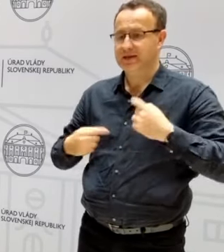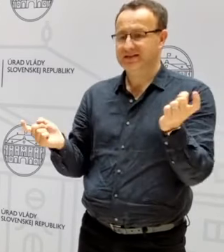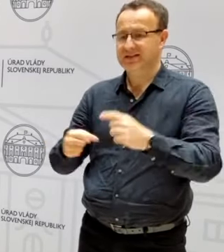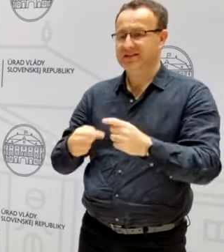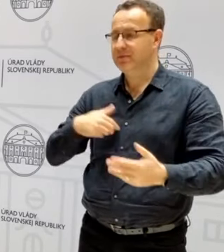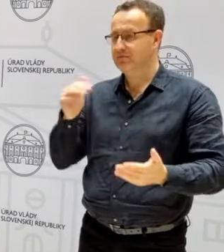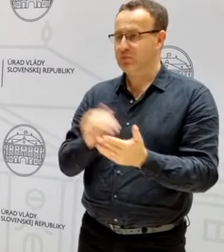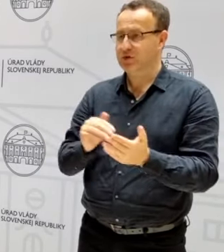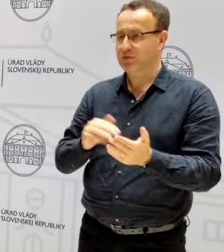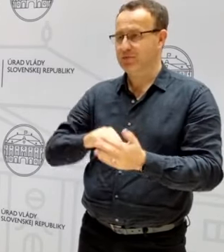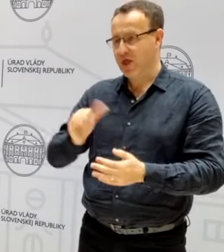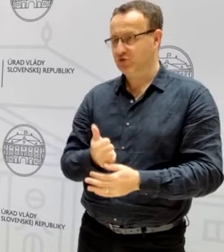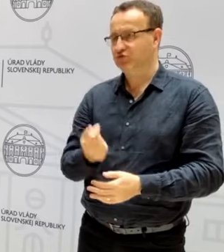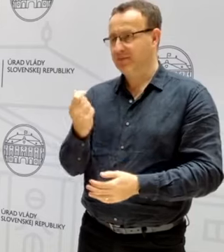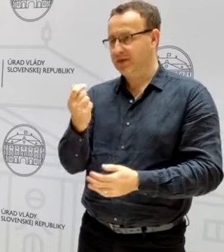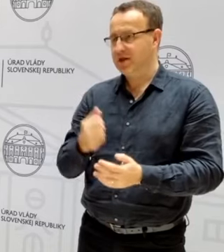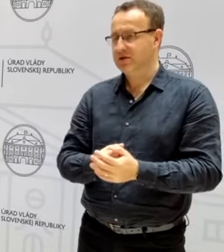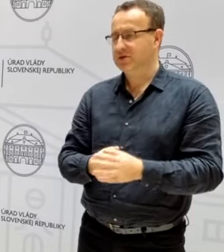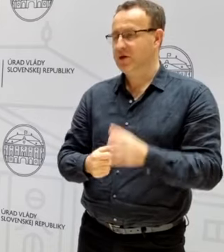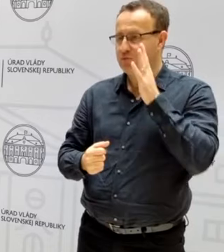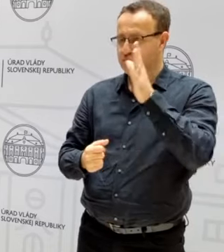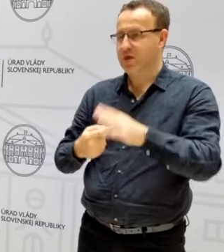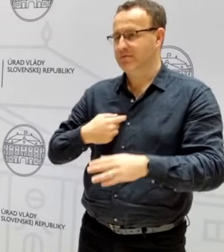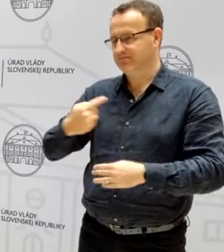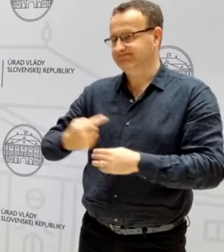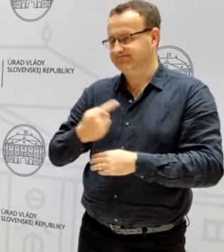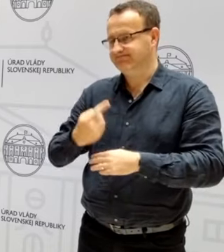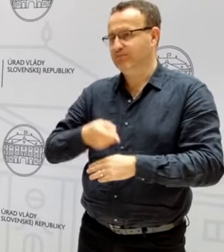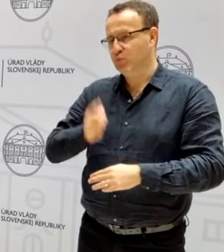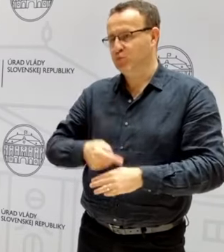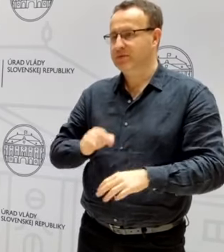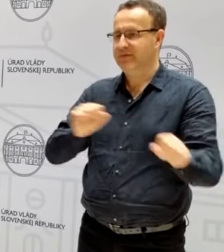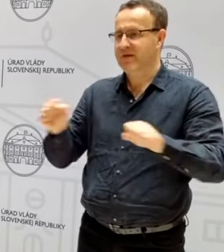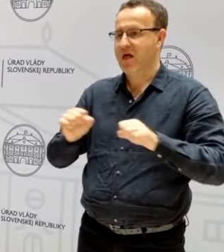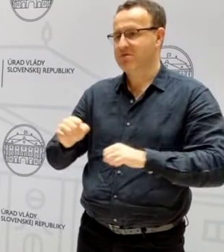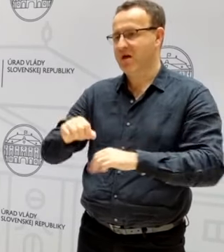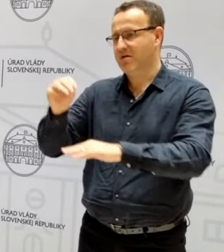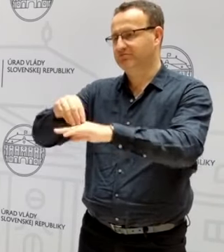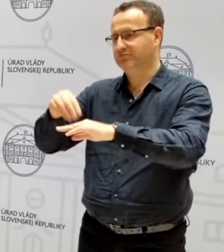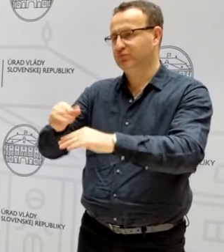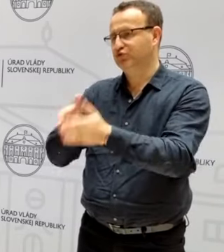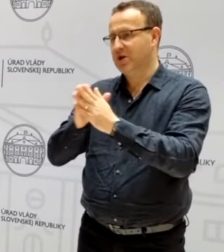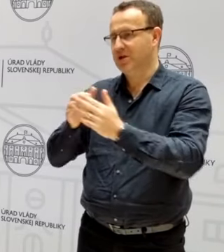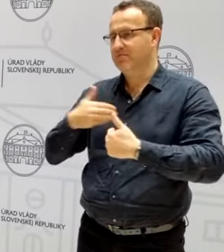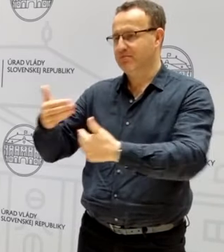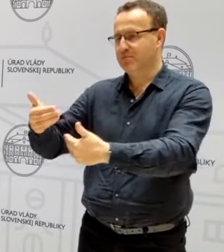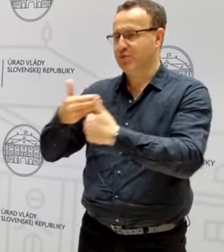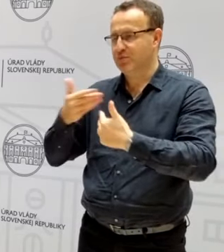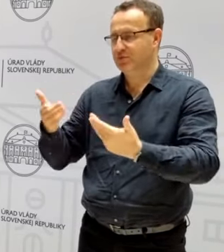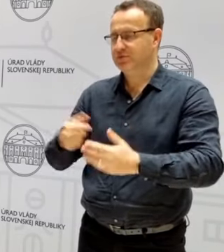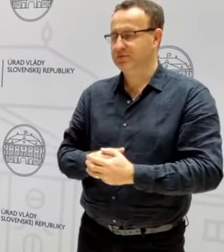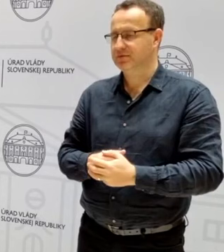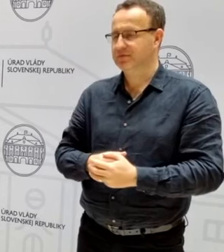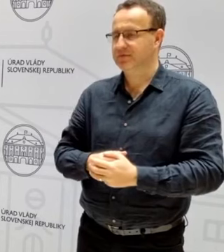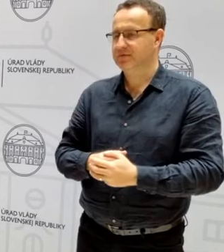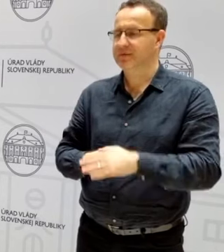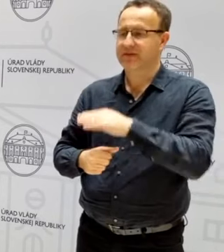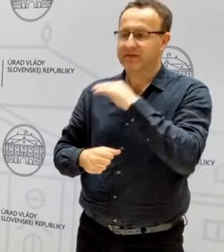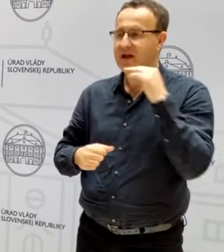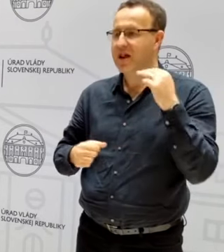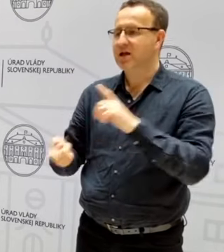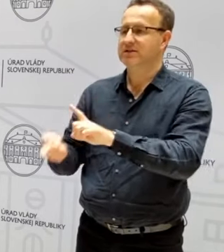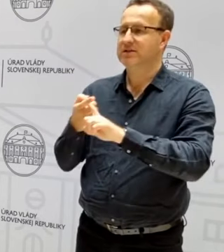že by sme potrbovali ďalšie prostriedky, tak budem nutený sa znova na vládu obratiť so žiadosťou o pomoc. Veľa